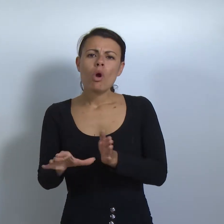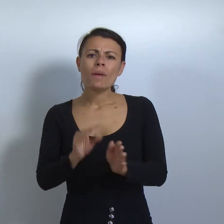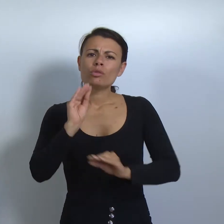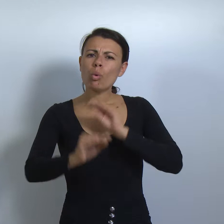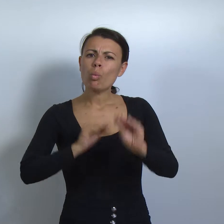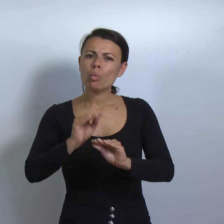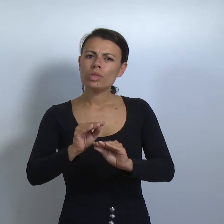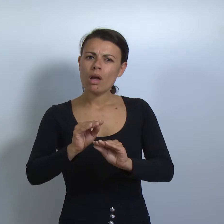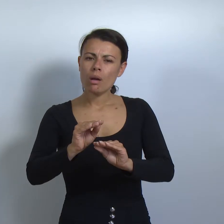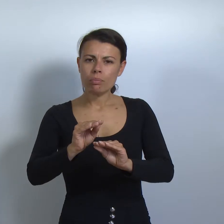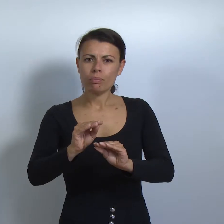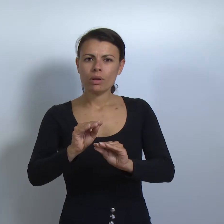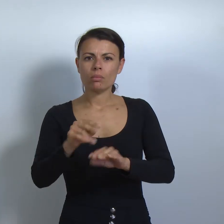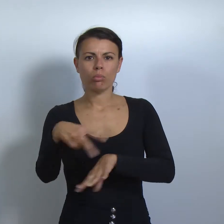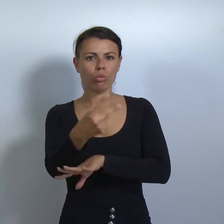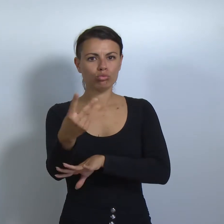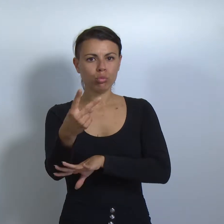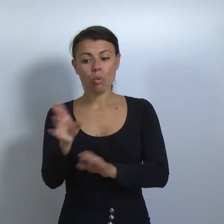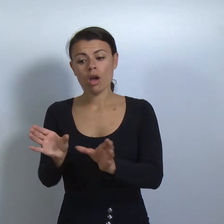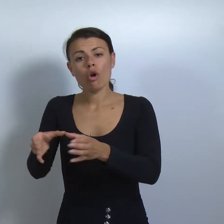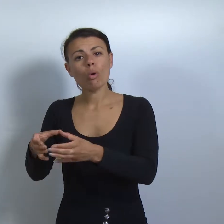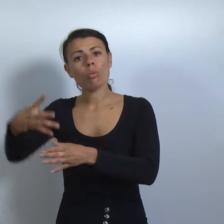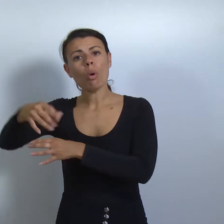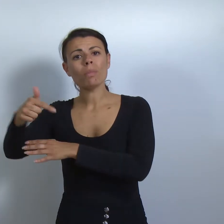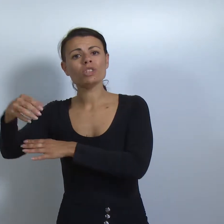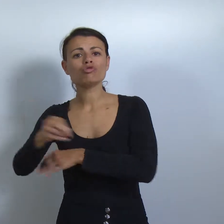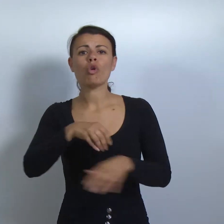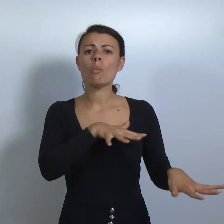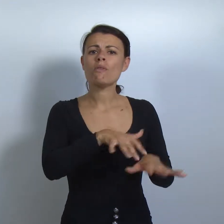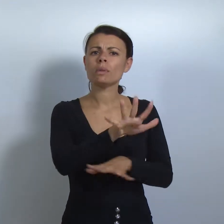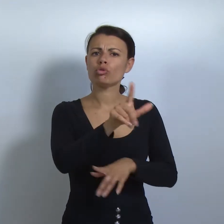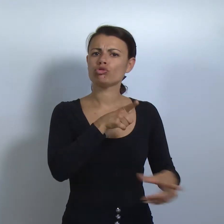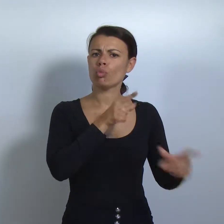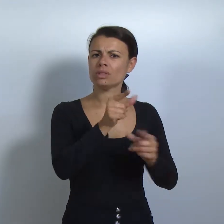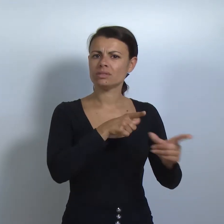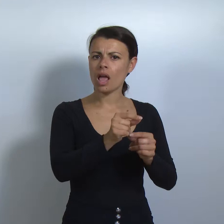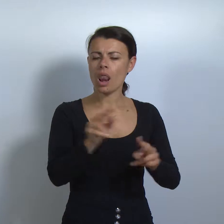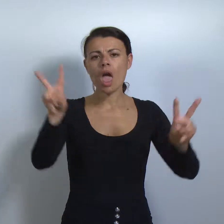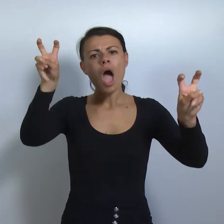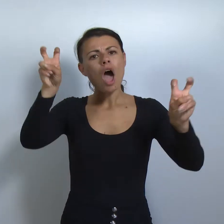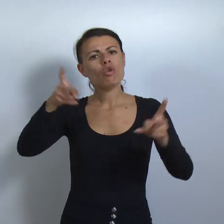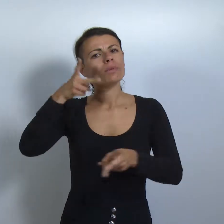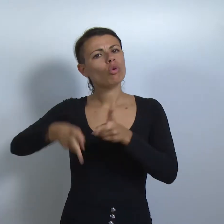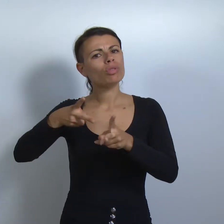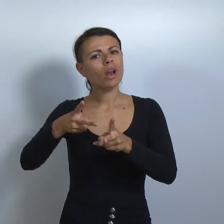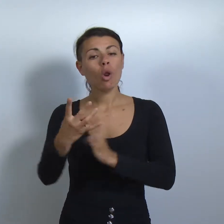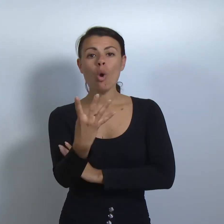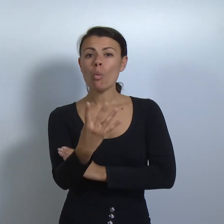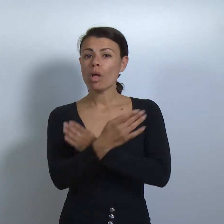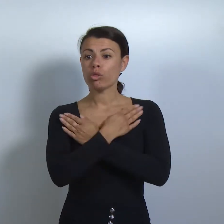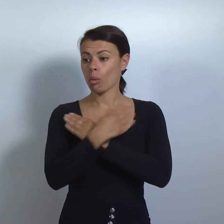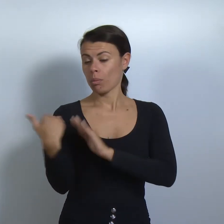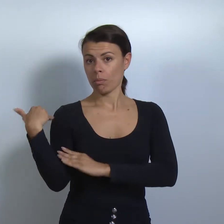time del gruppo misto e del Movimento 5 Stelle si è parlato del convoglio che lo scorso 4 maggio ha